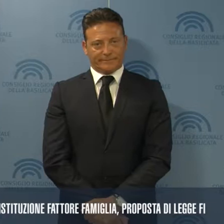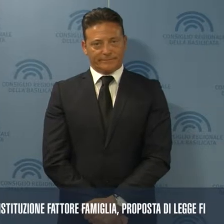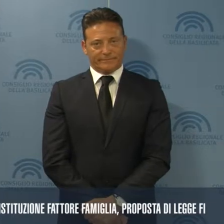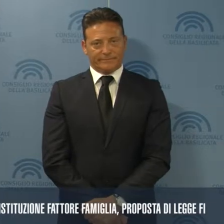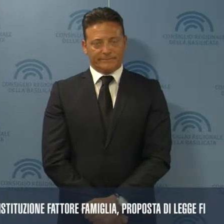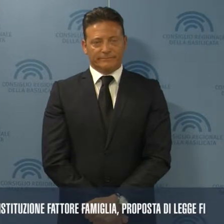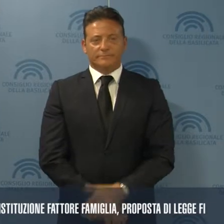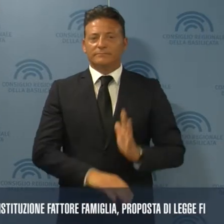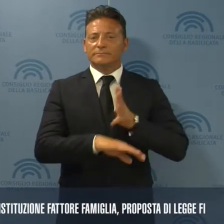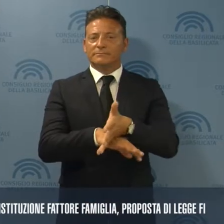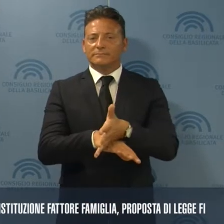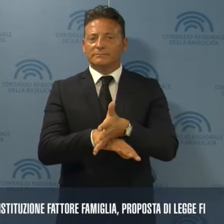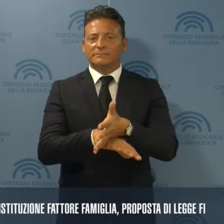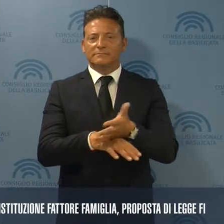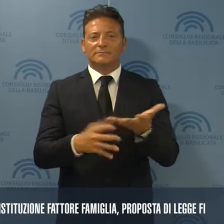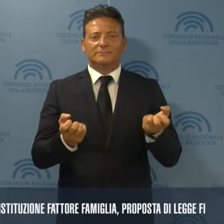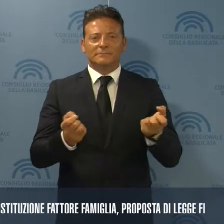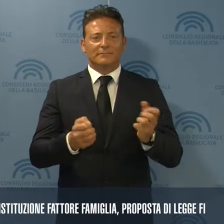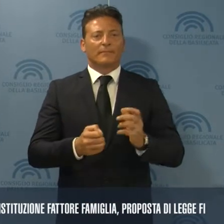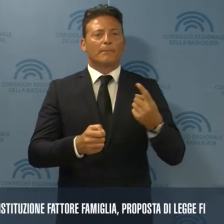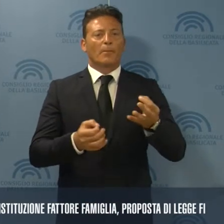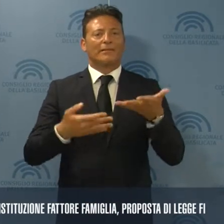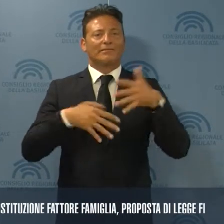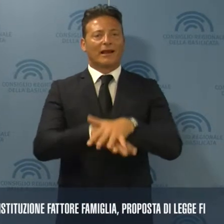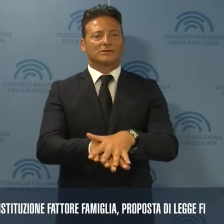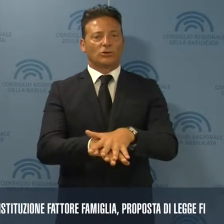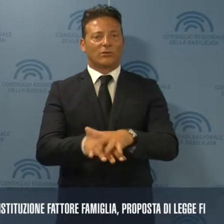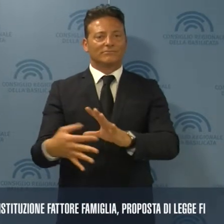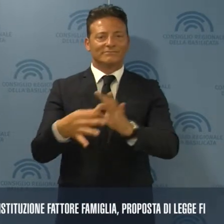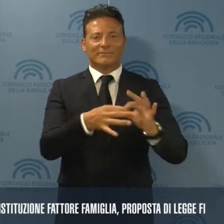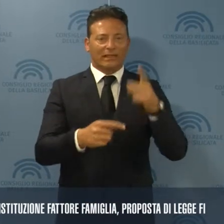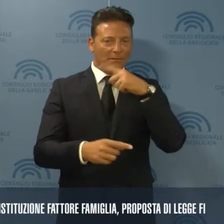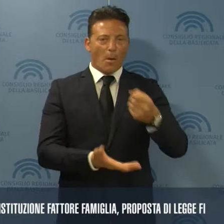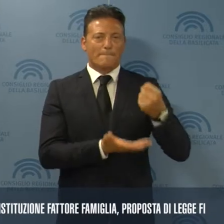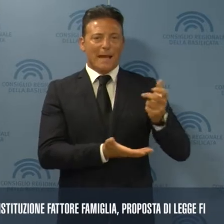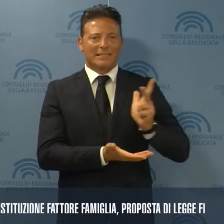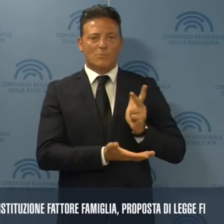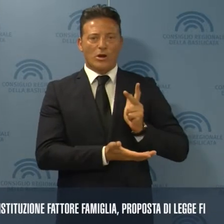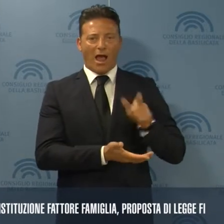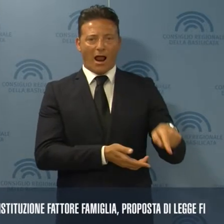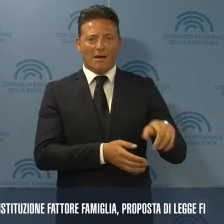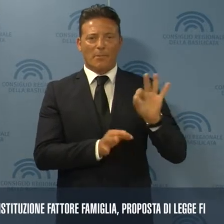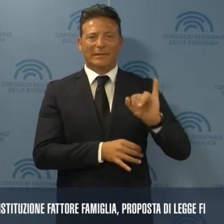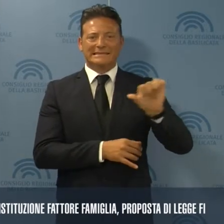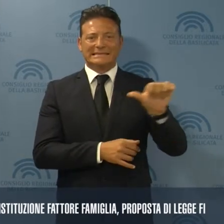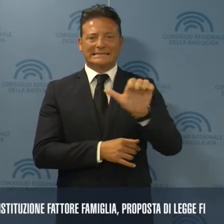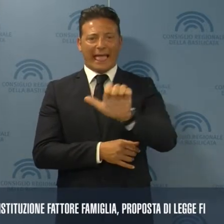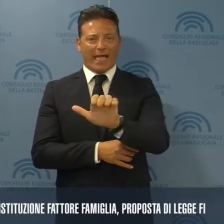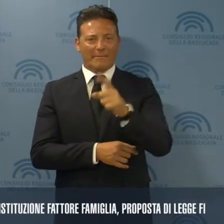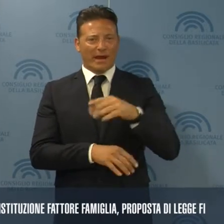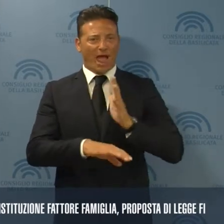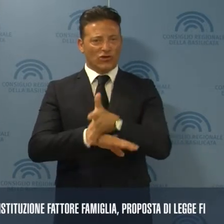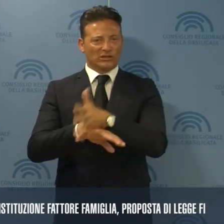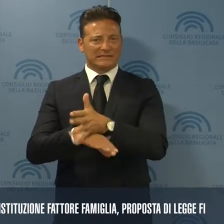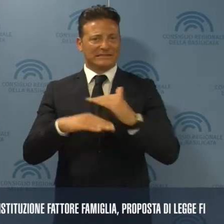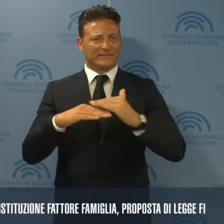Introdurre i criteri integrativi rispetto a quelli strettamente patrimoniali previsti dall'ISEE per l'accesso